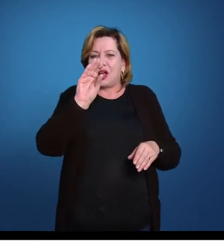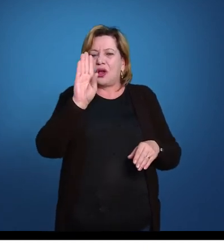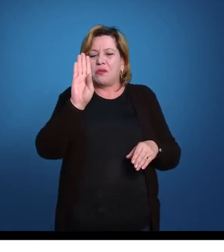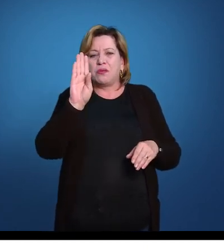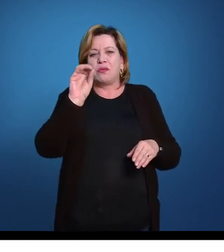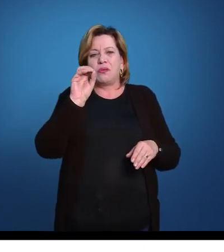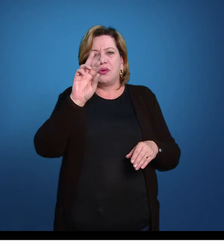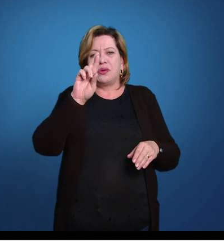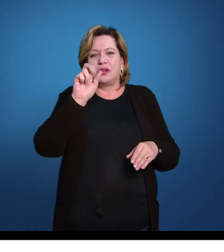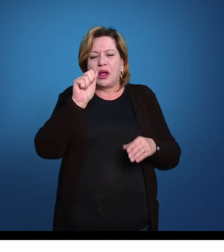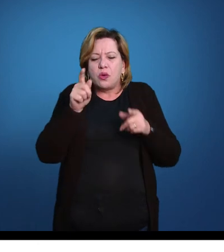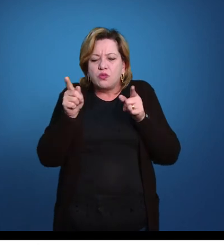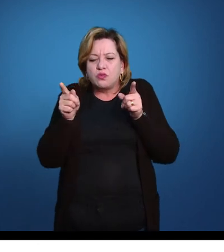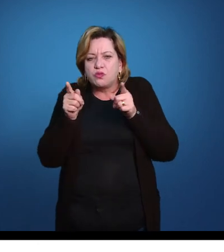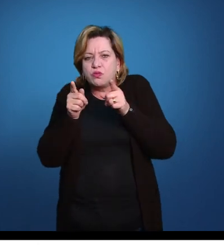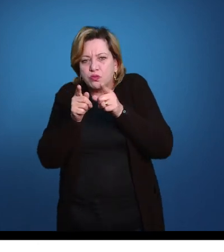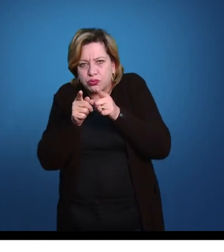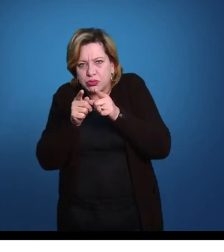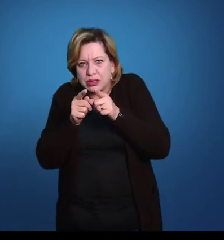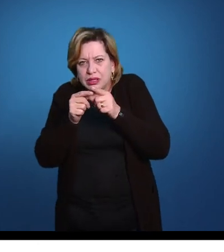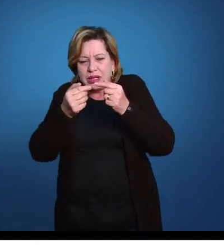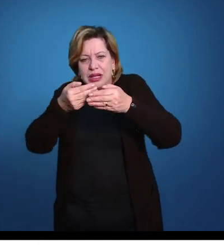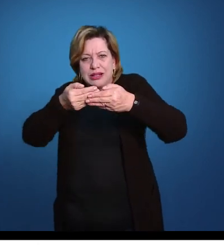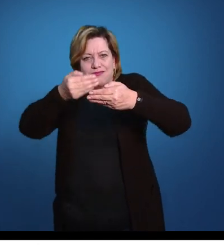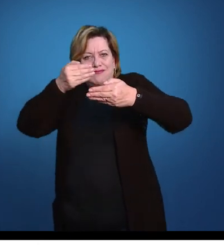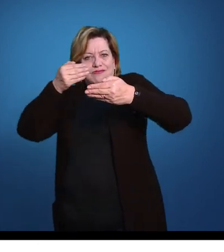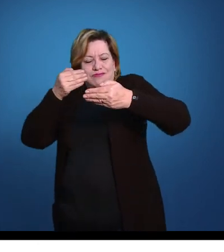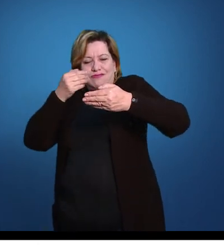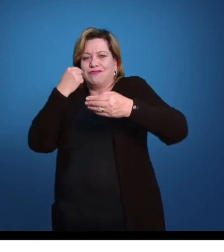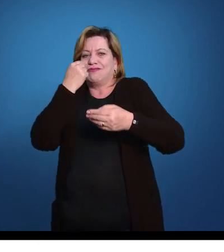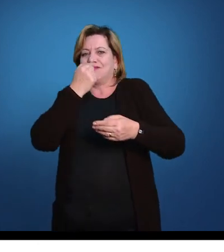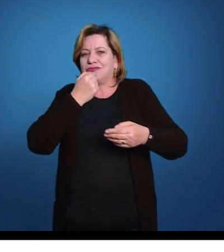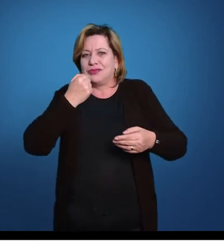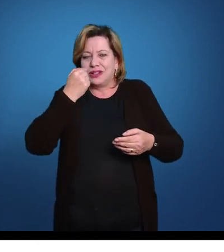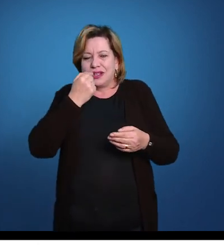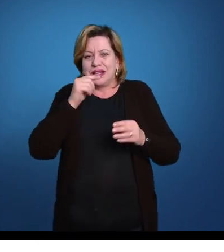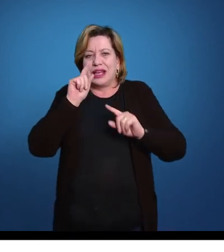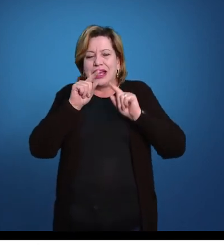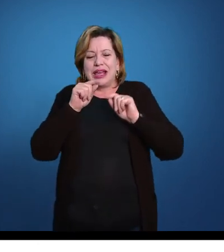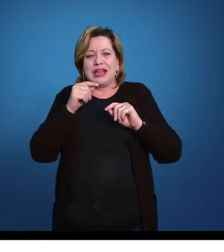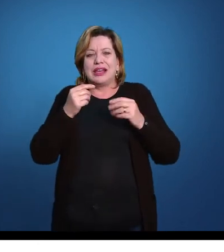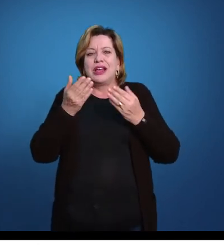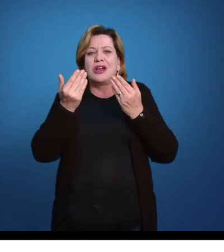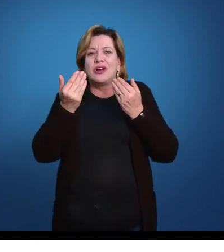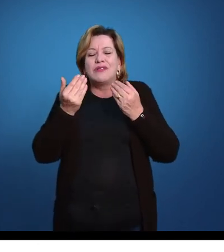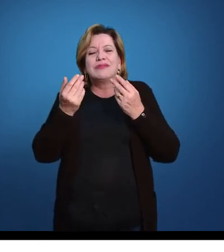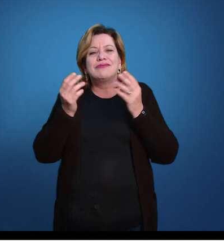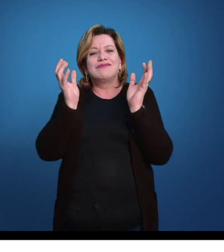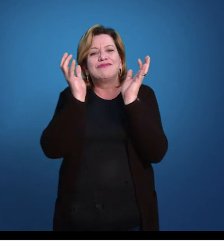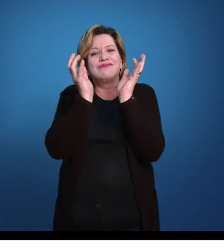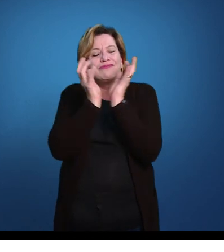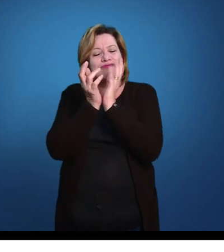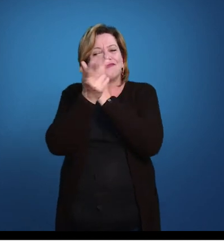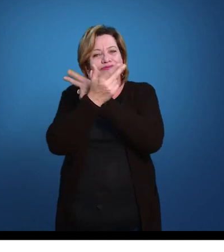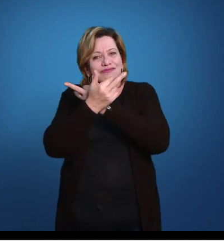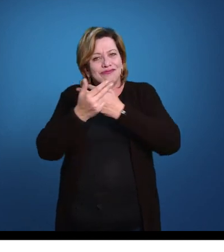oposta à boca aí. Então, os ouriços do mar são animais herbívoros, né, animais herbívoros costumam ter intestinos bastante